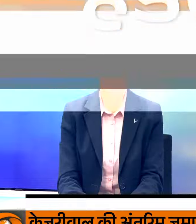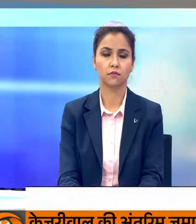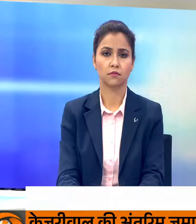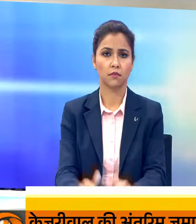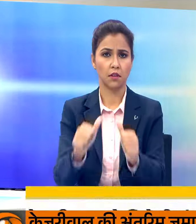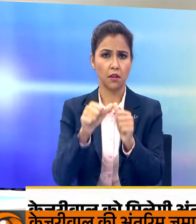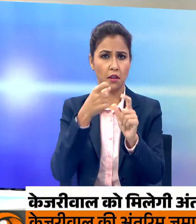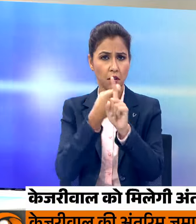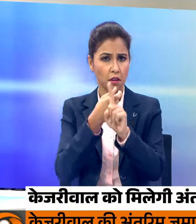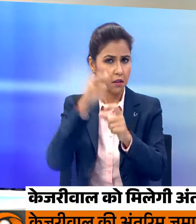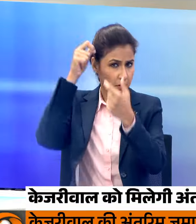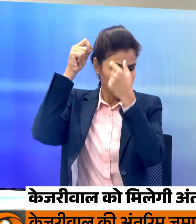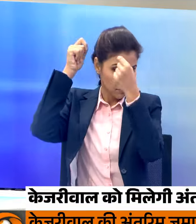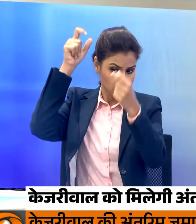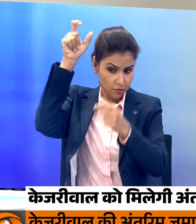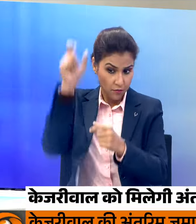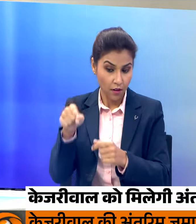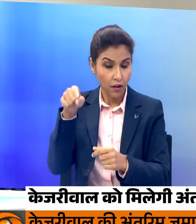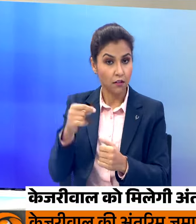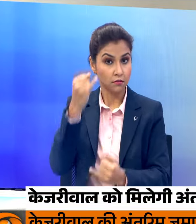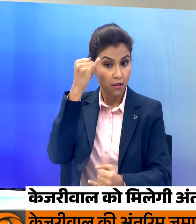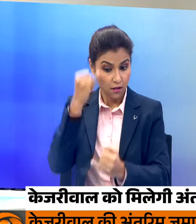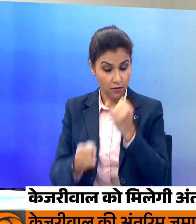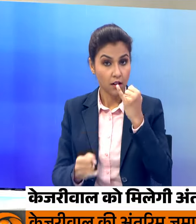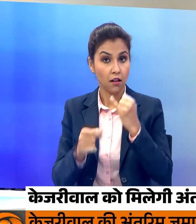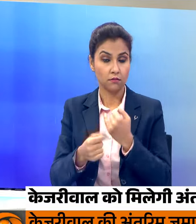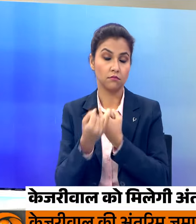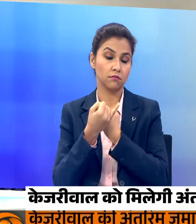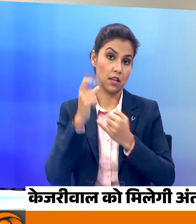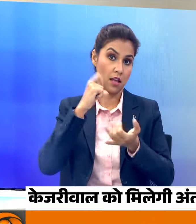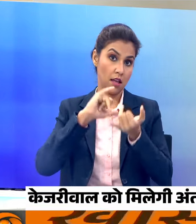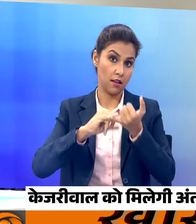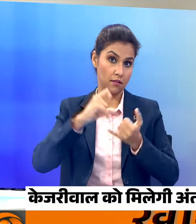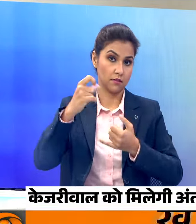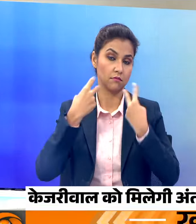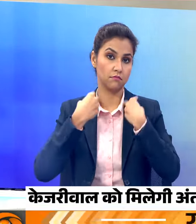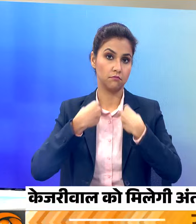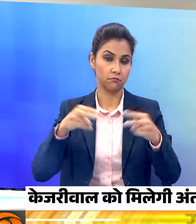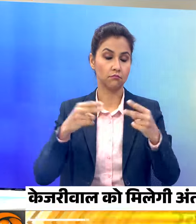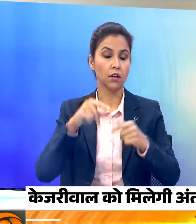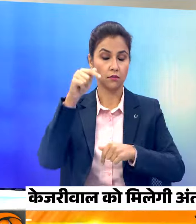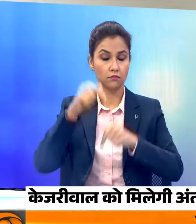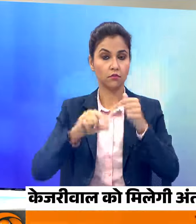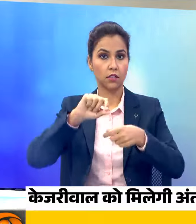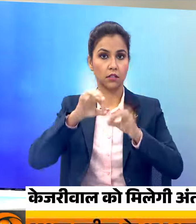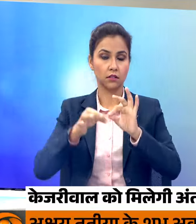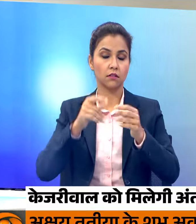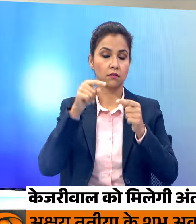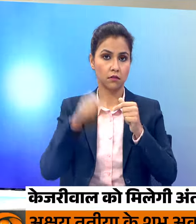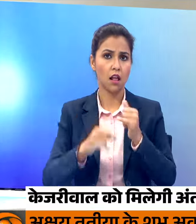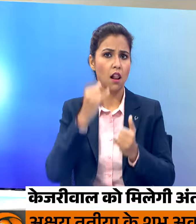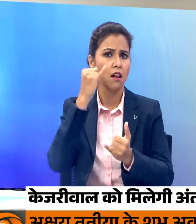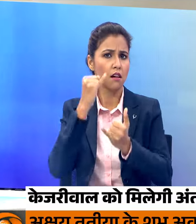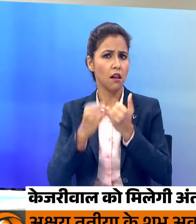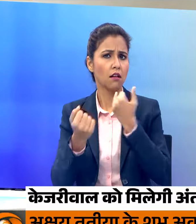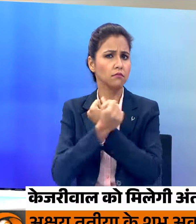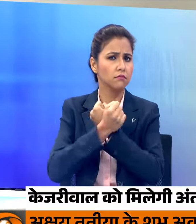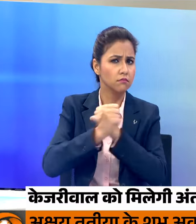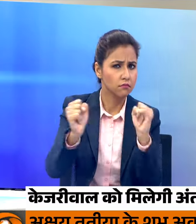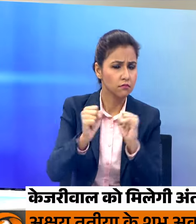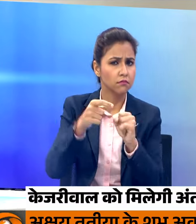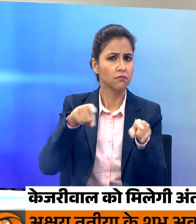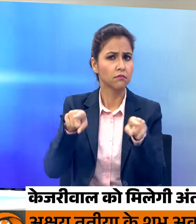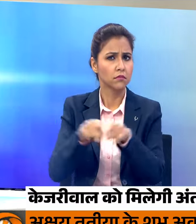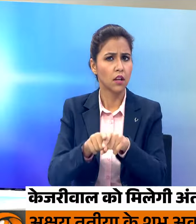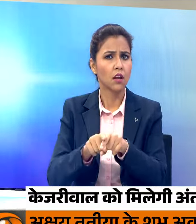अर्विंद के जुरीवाल के अंतरिम जमानत पर सुप्रिम कोट आज सुना सकता है फैसला अंतरिम जमानत पर प्रवर्तने देशाले ने